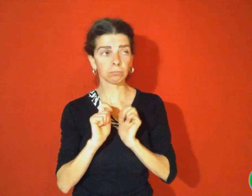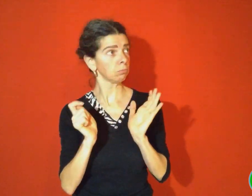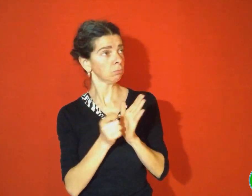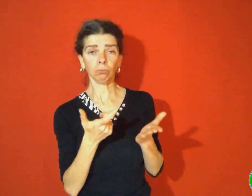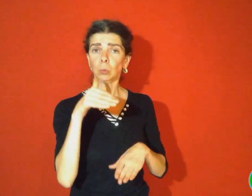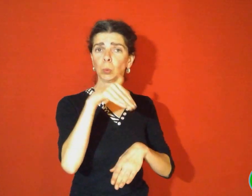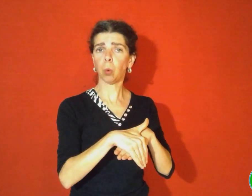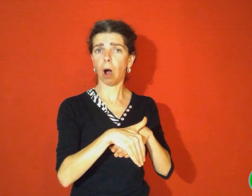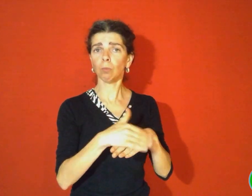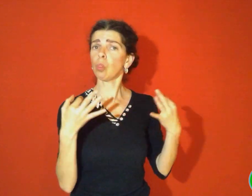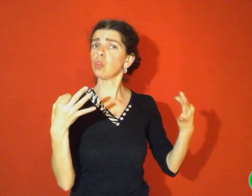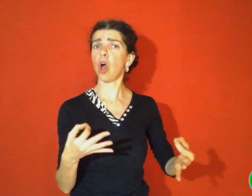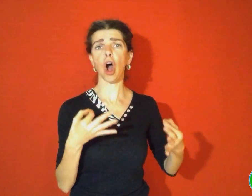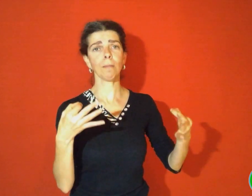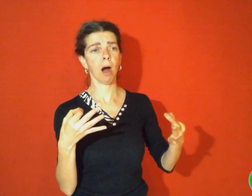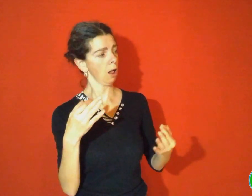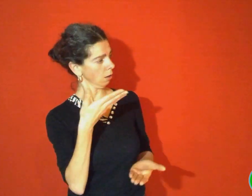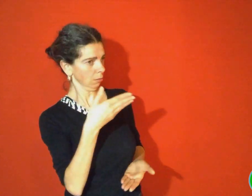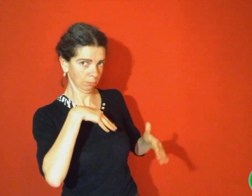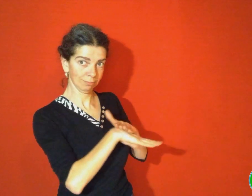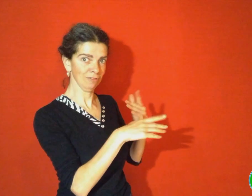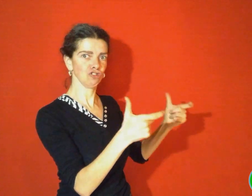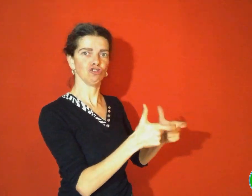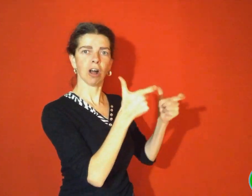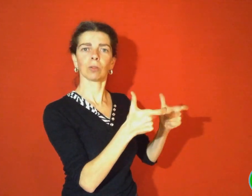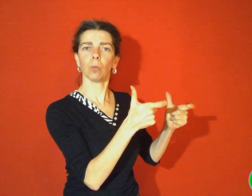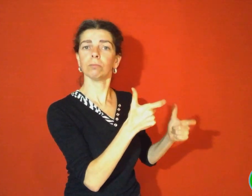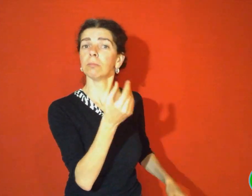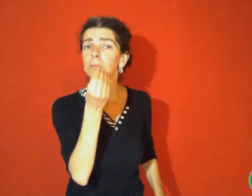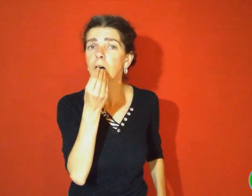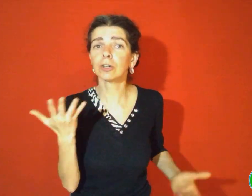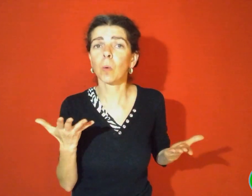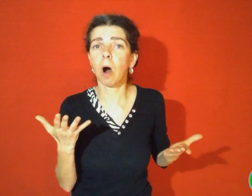Un souper tout à fait moyen au château du géant comprenez par exemple.